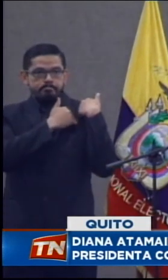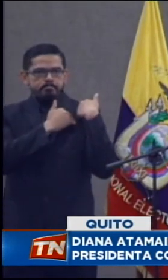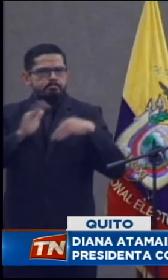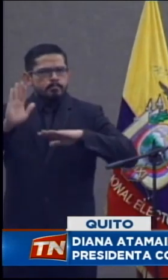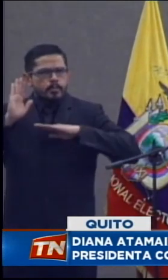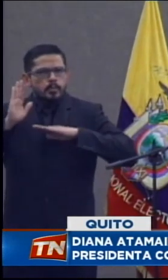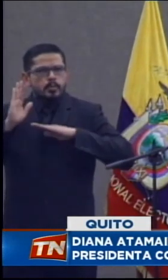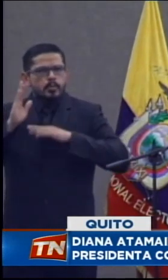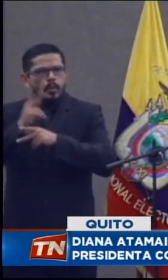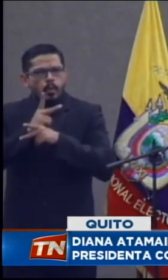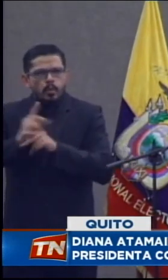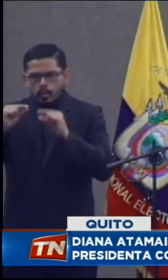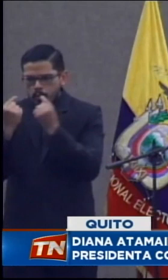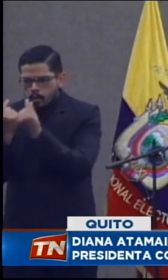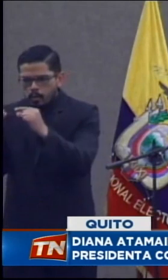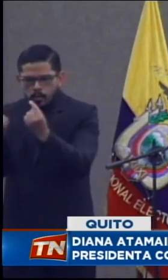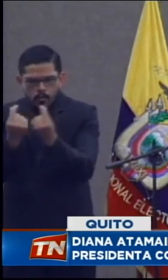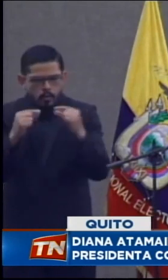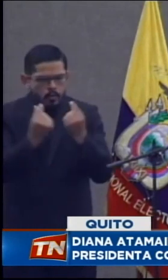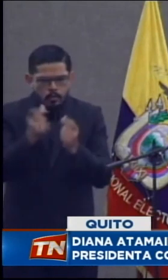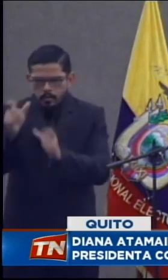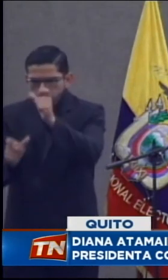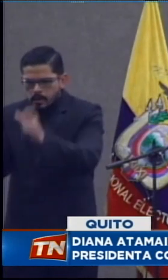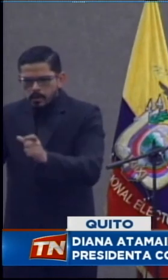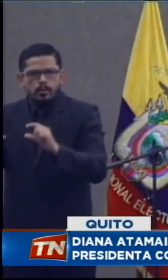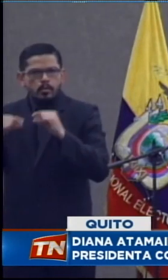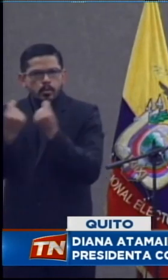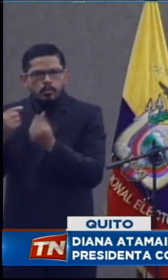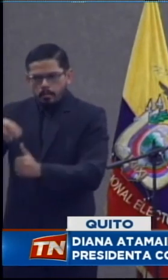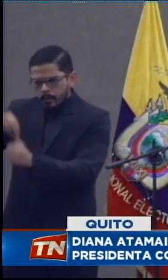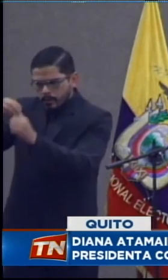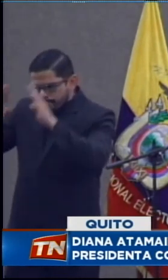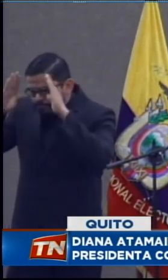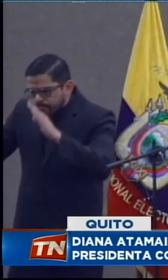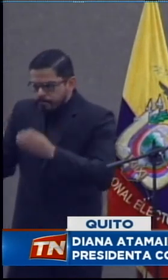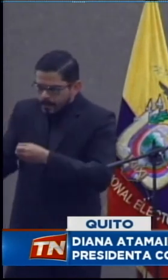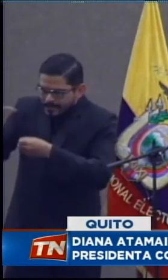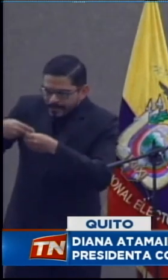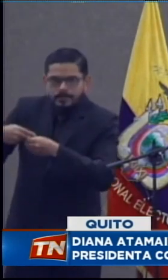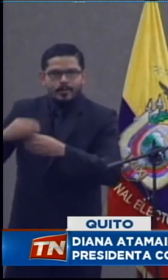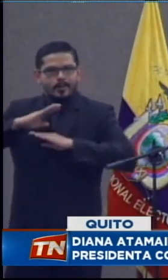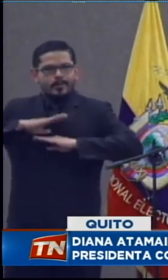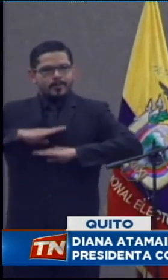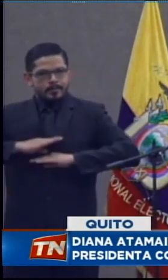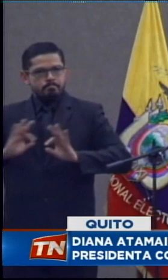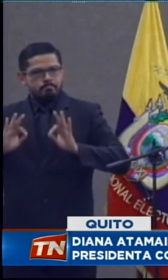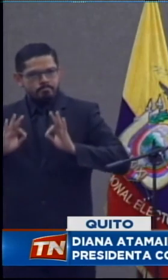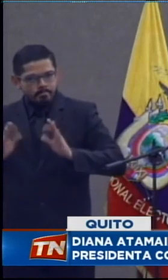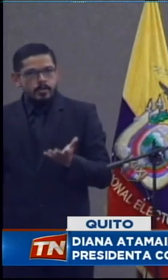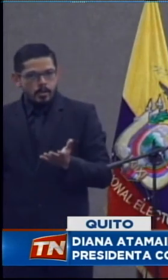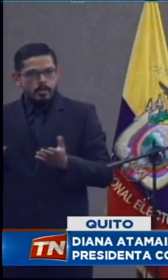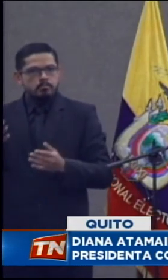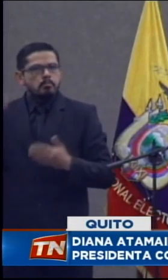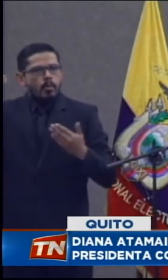asegurar que estos grupos poblacionales y de atención prioritaria participen plena y efectivamente en la vida